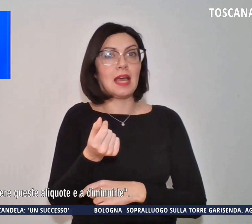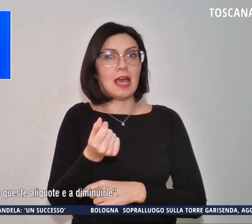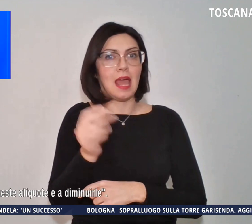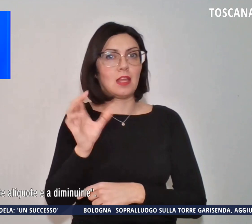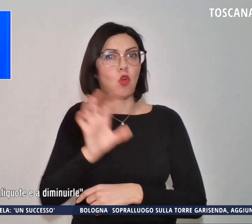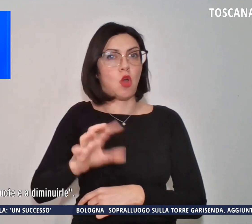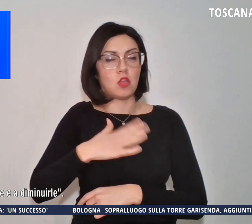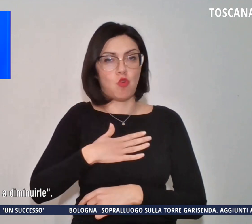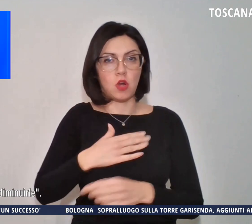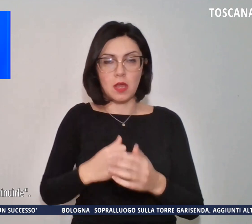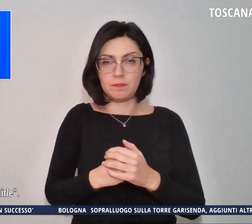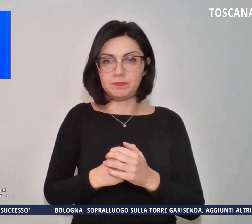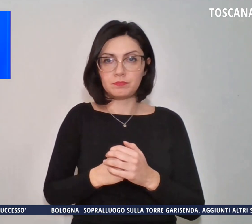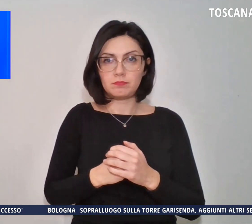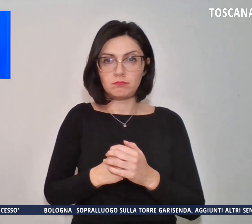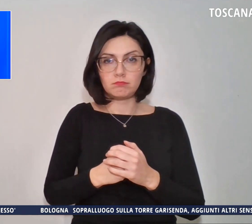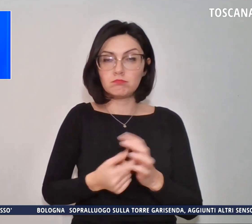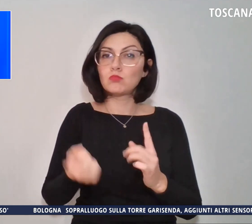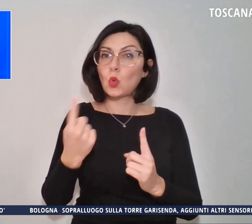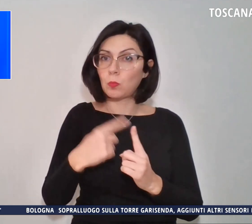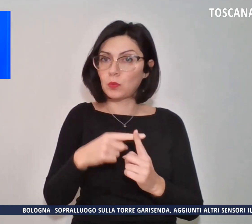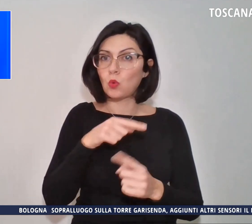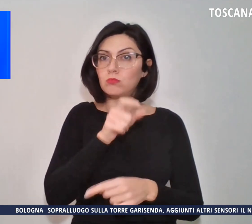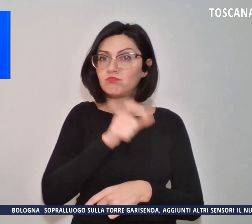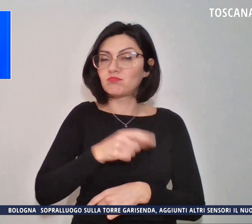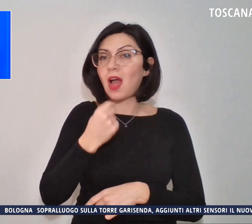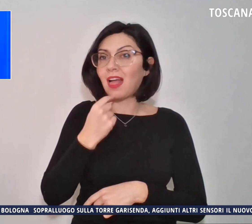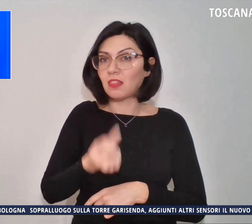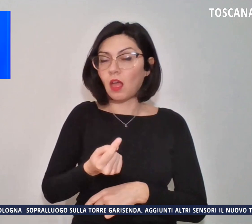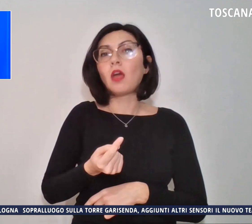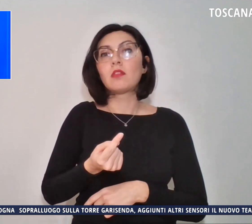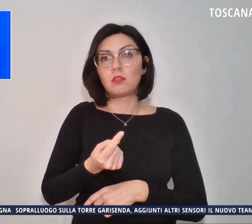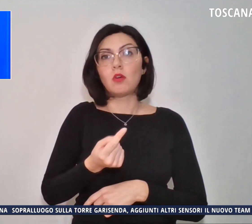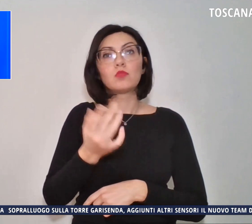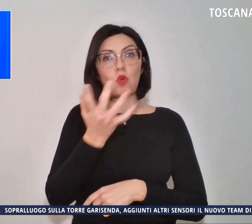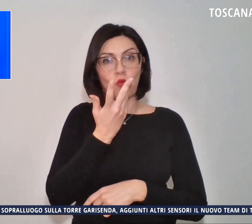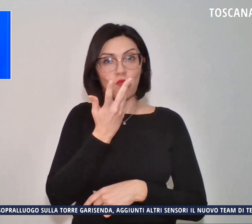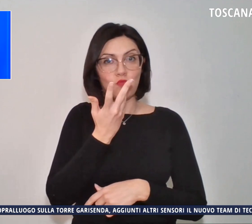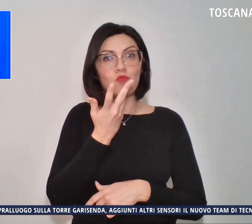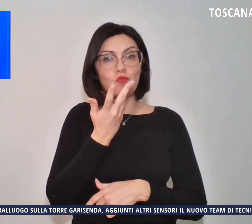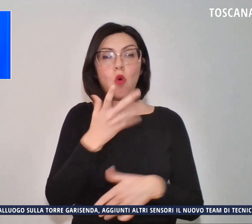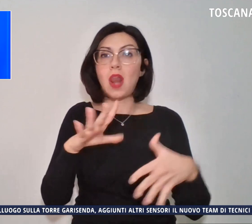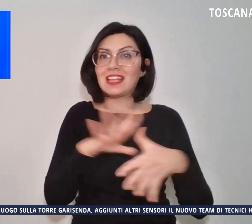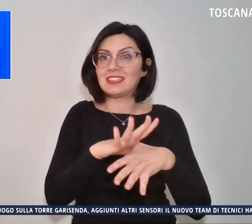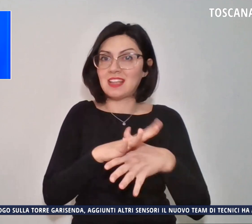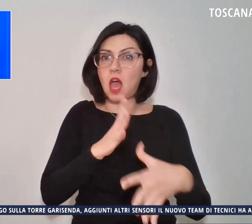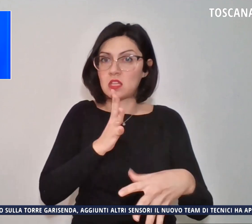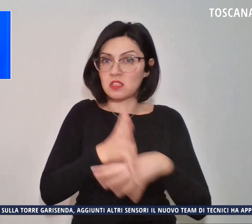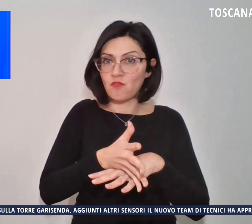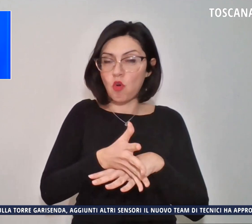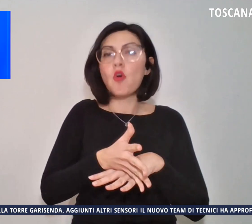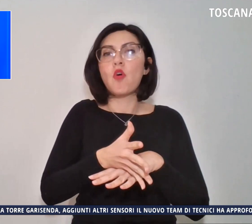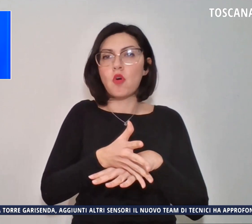Poi ha ribadito di voler fare una task force per valutare le